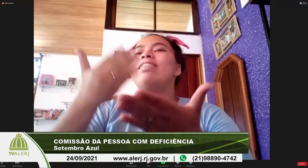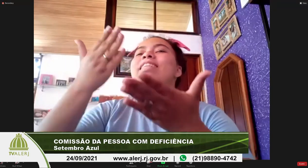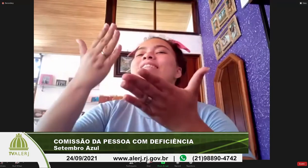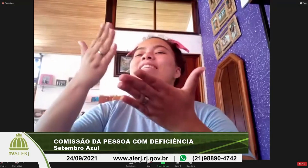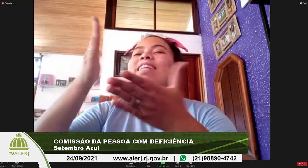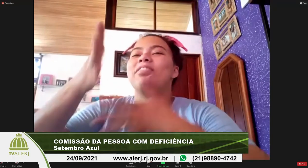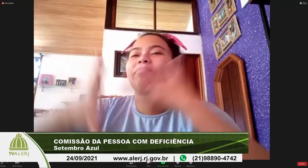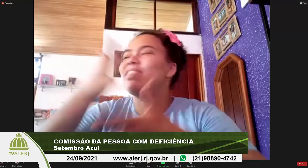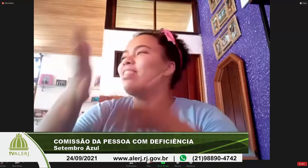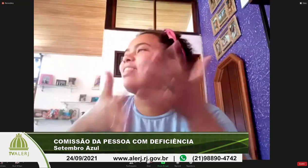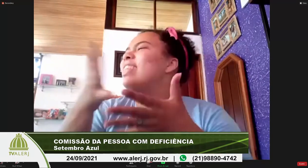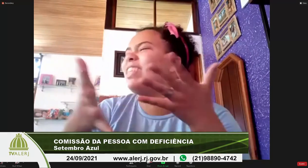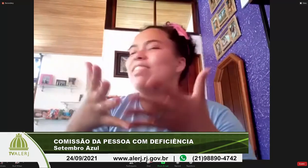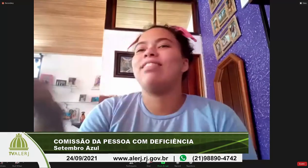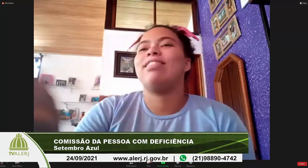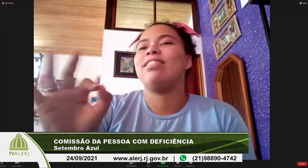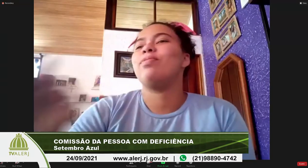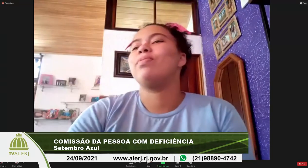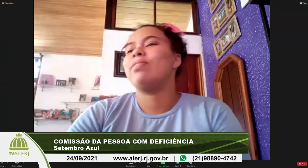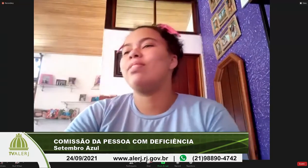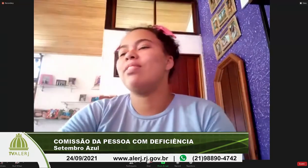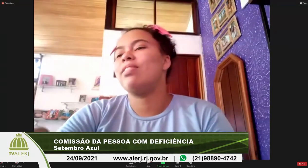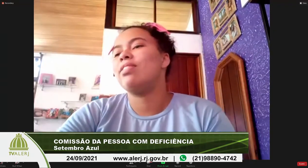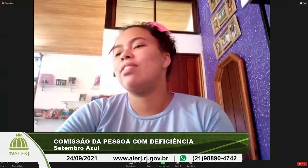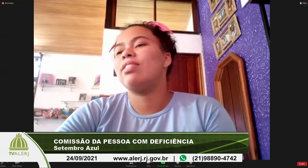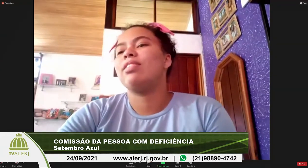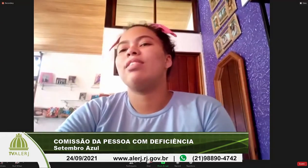a central de interpretação de libras